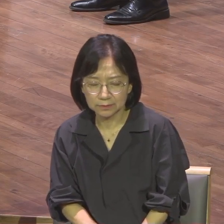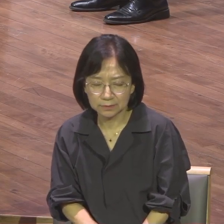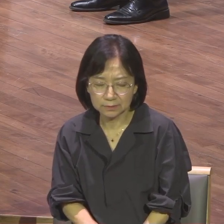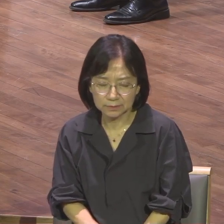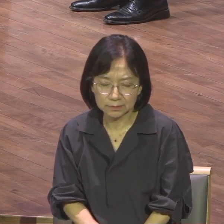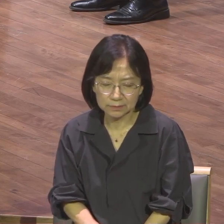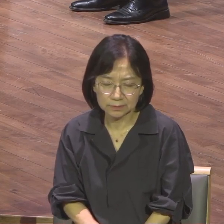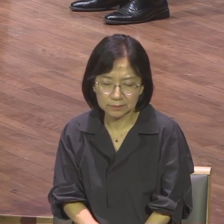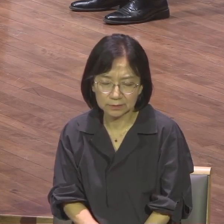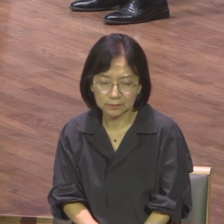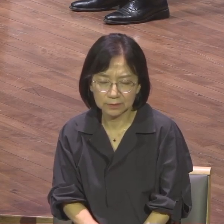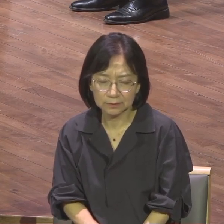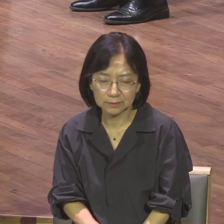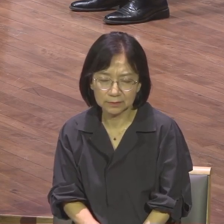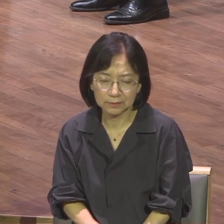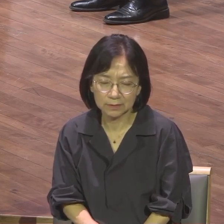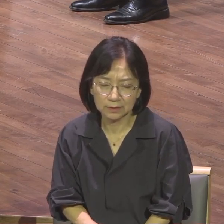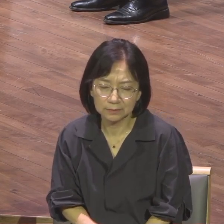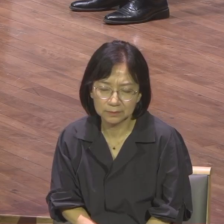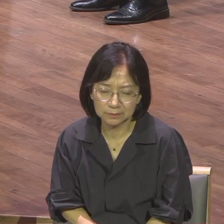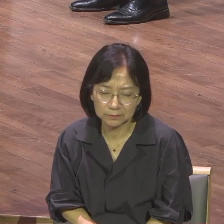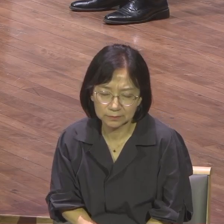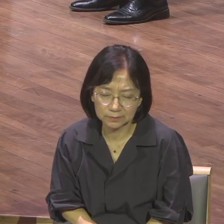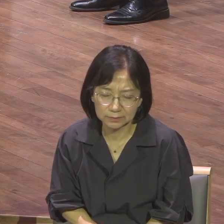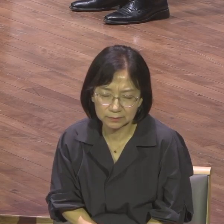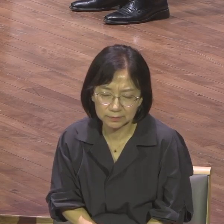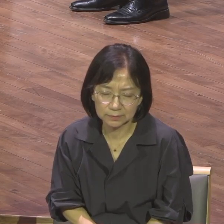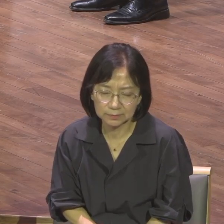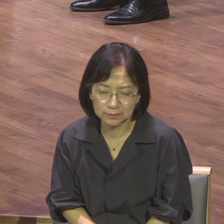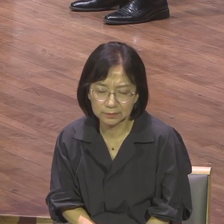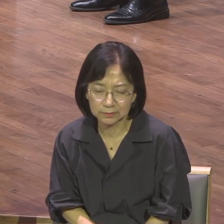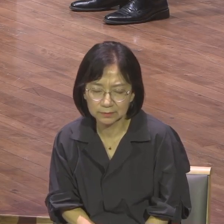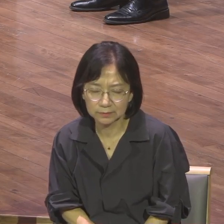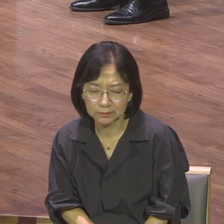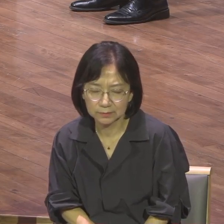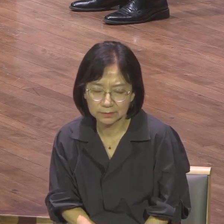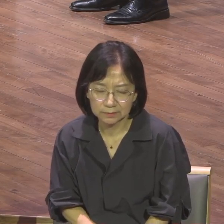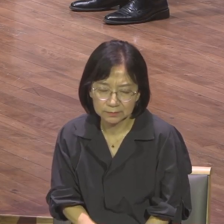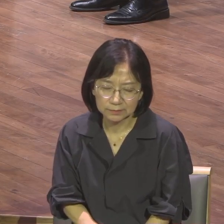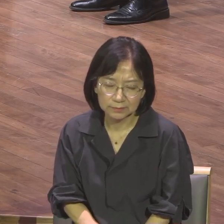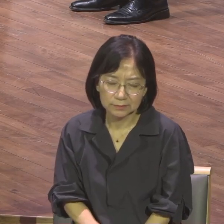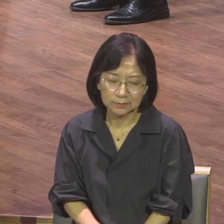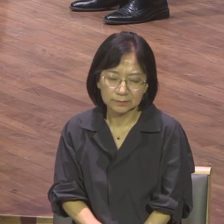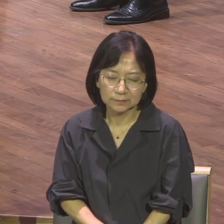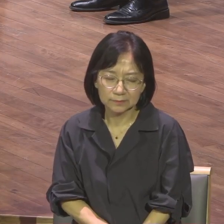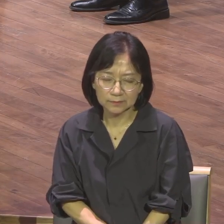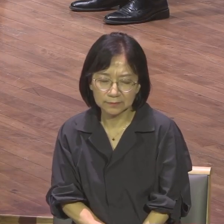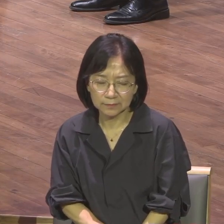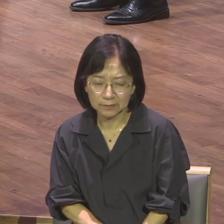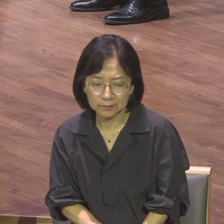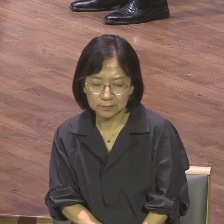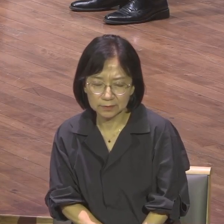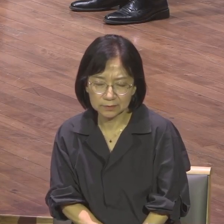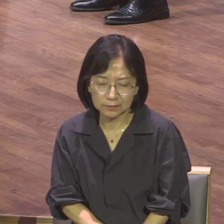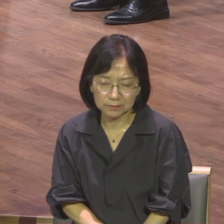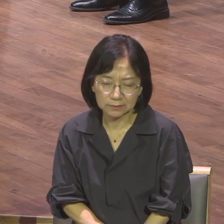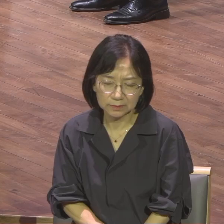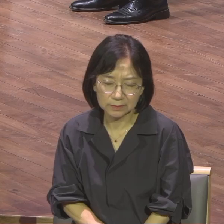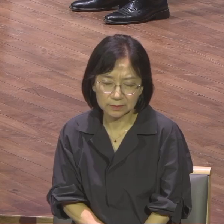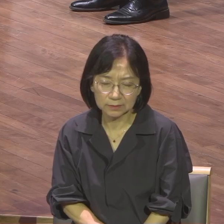인도하여 주시옵소서 스토트만 202호를 통하여 다른 1만의 예원성들을 1만의 제자망대가 세워져서 이 분당이